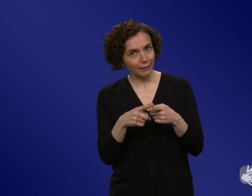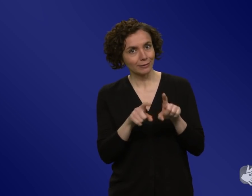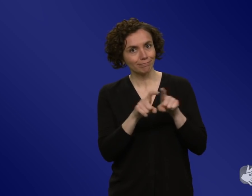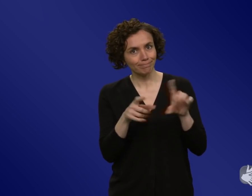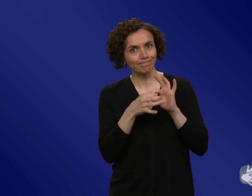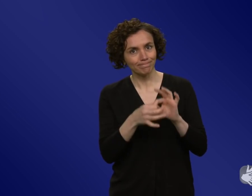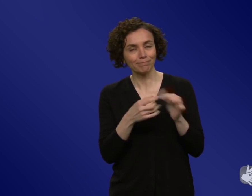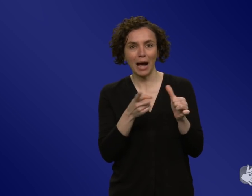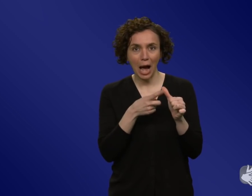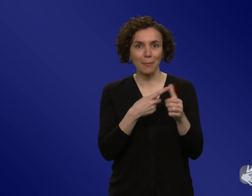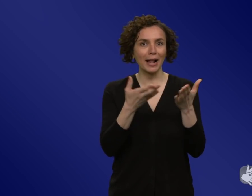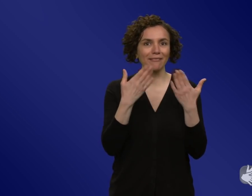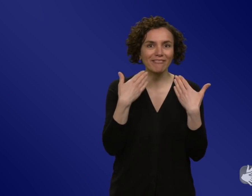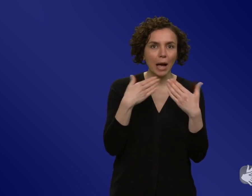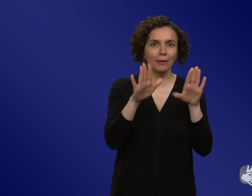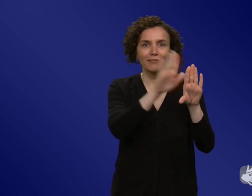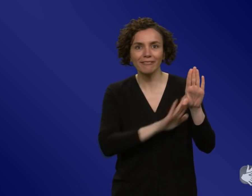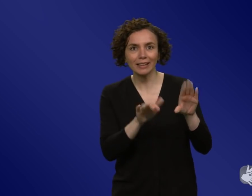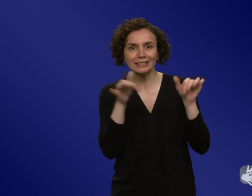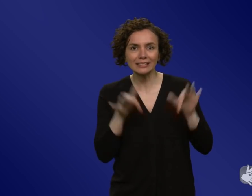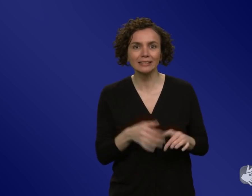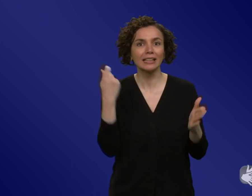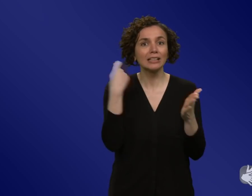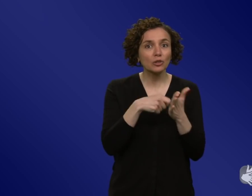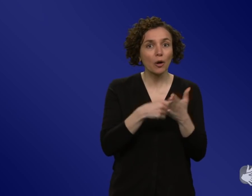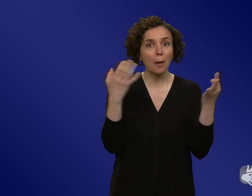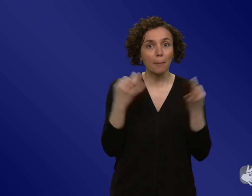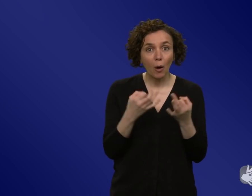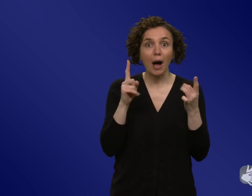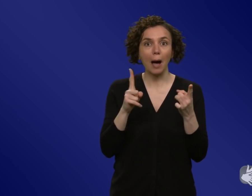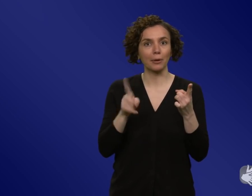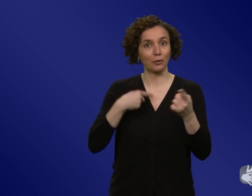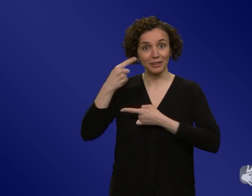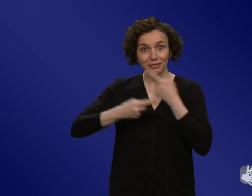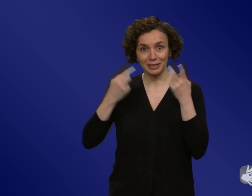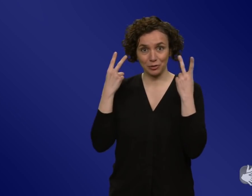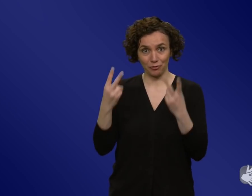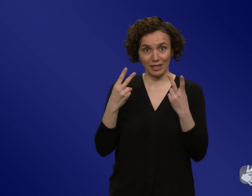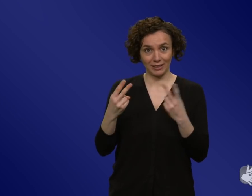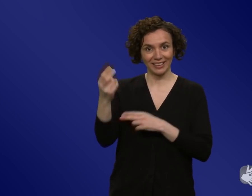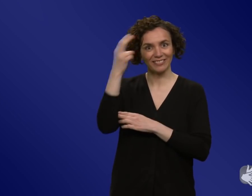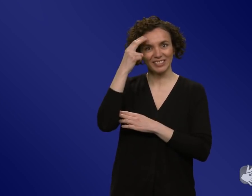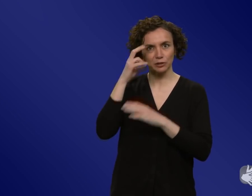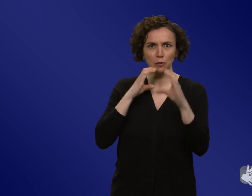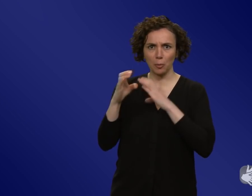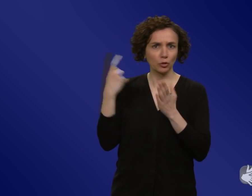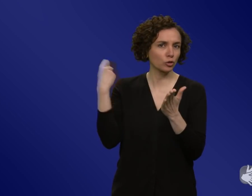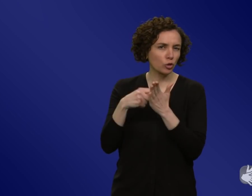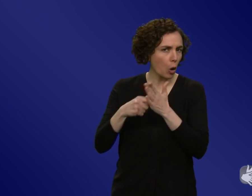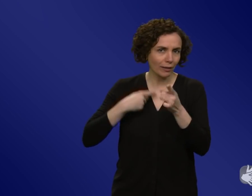Werbeflächen, wo die Sachen dann hin müssen. Aber ansonsten in der Entwicklung ist die Wissenschaftskommunikation jetzt nicht so eine teure Sache. Oder das Geld, das man braucht, für die